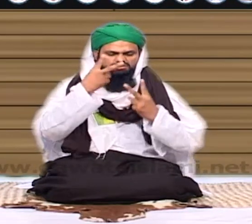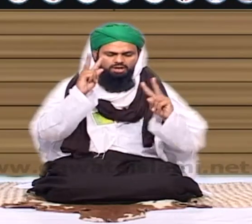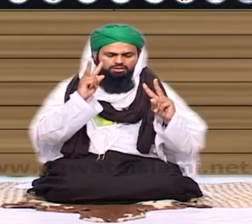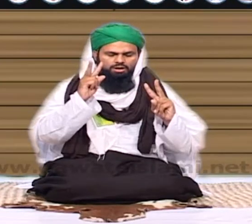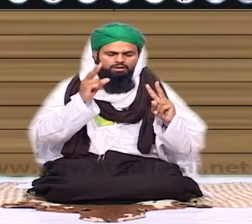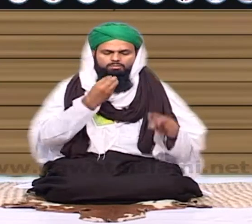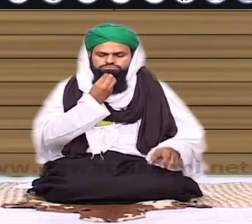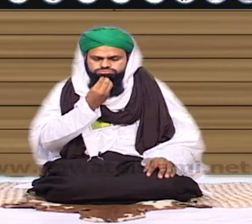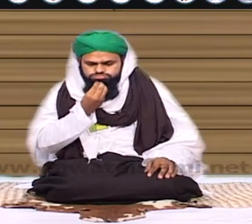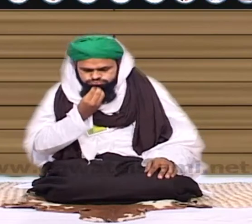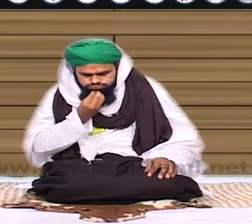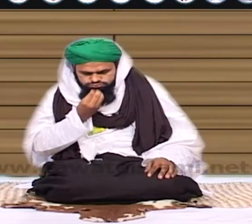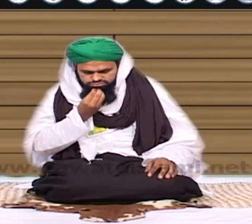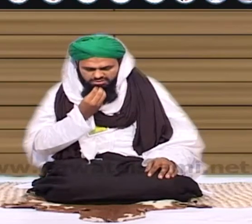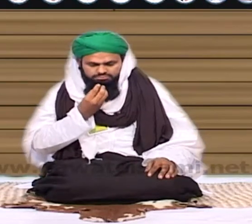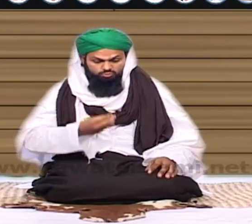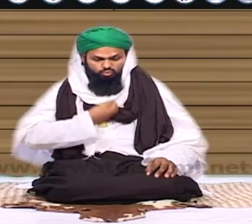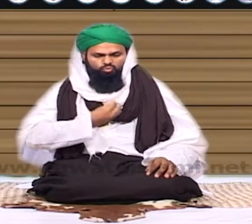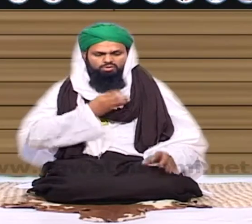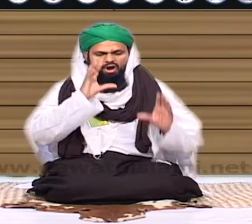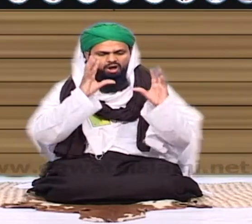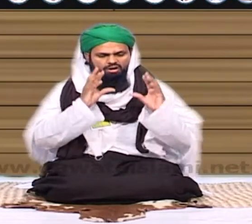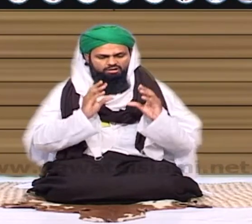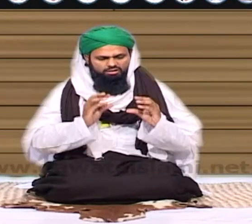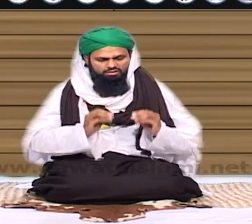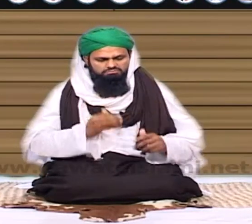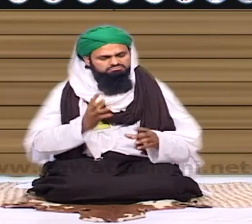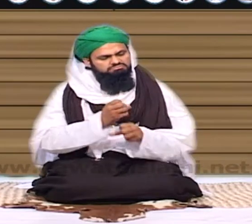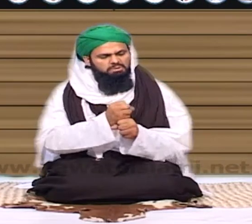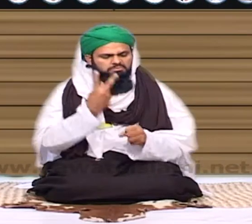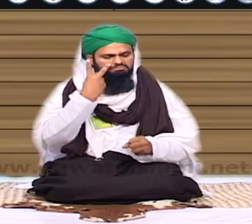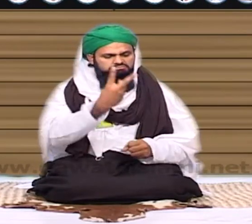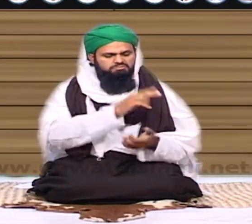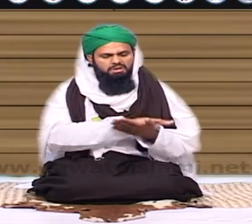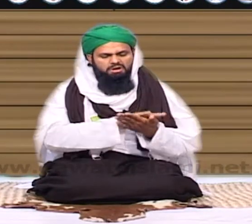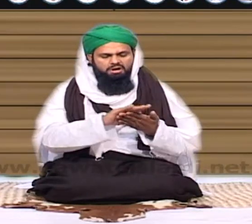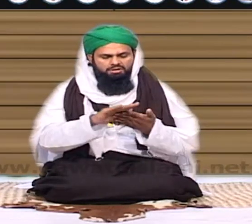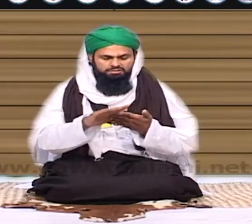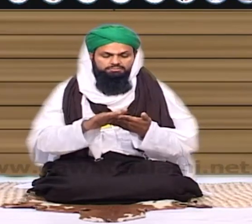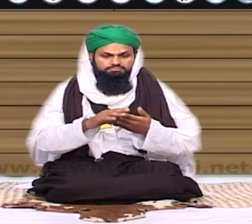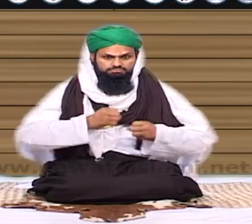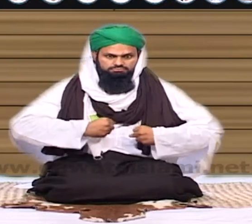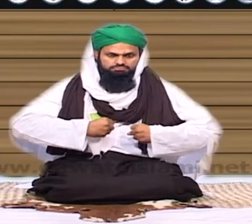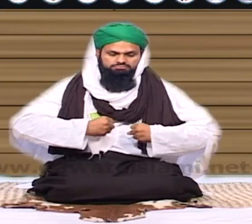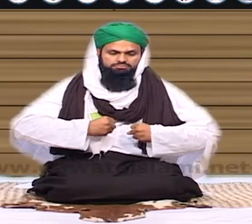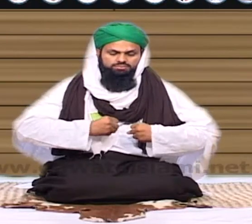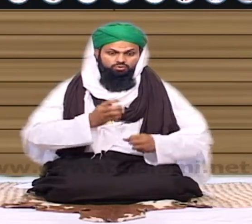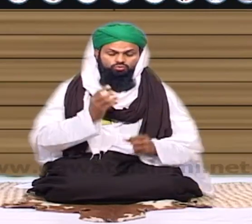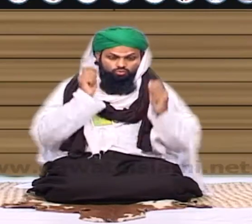شہوتیں زیادہ ہوتا ہے اس کے پر خلاف گڑا پہ میں وہ چیزیں نہیں ہوتی کہ آدمی سب کچھ دیکھ چکا ہوتا ہے تو جوان